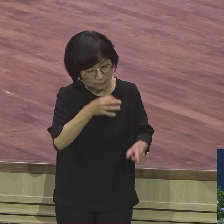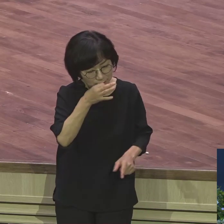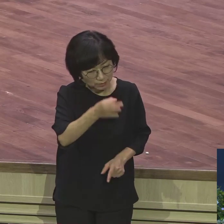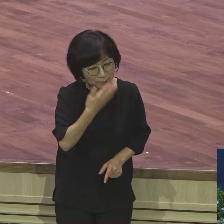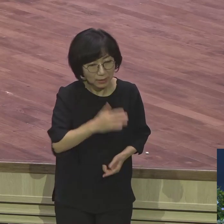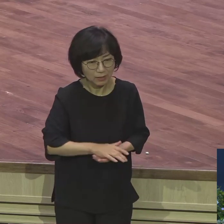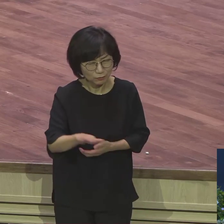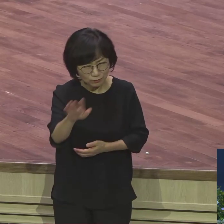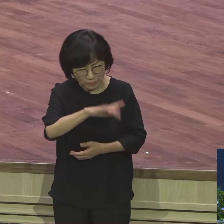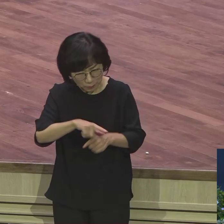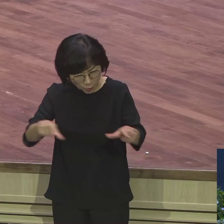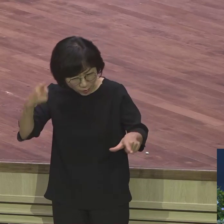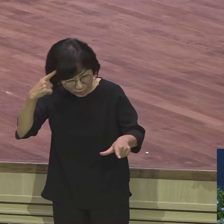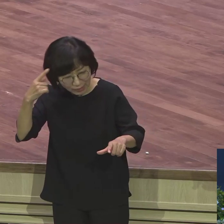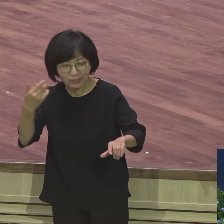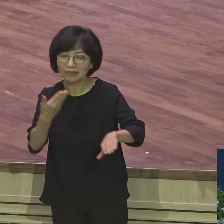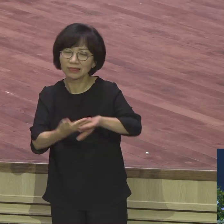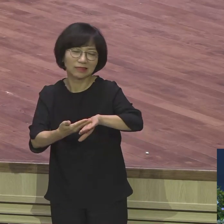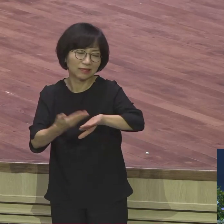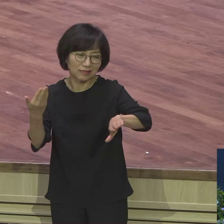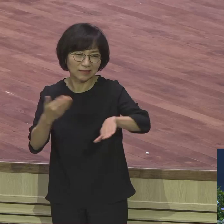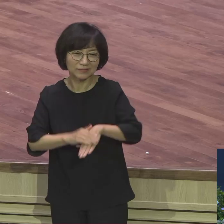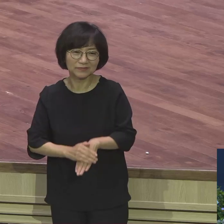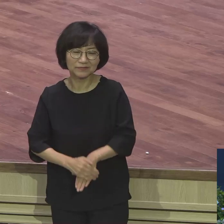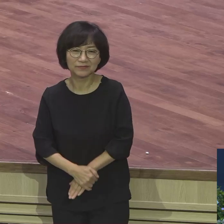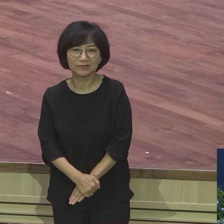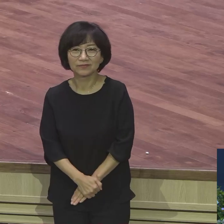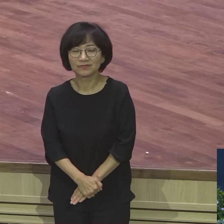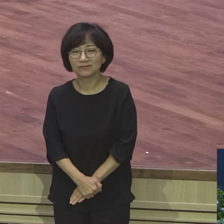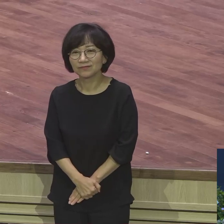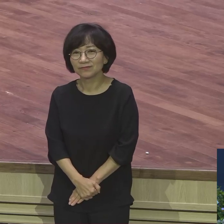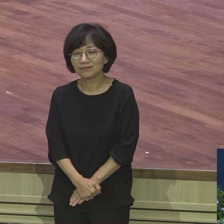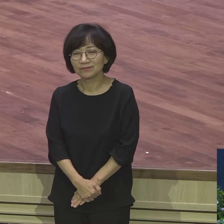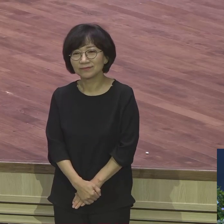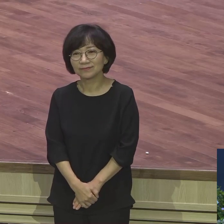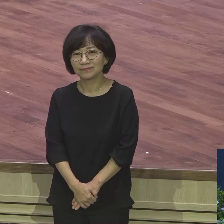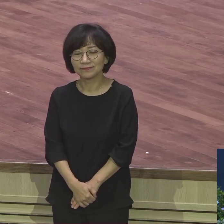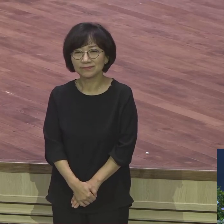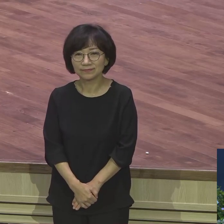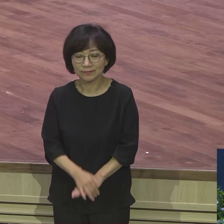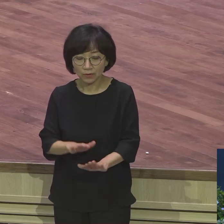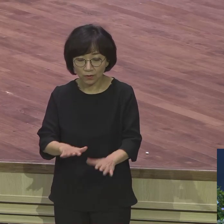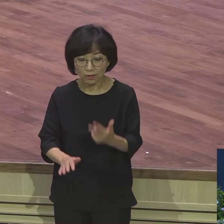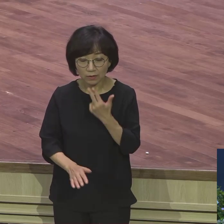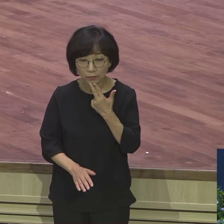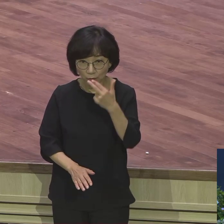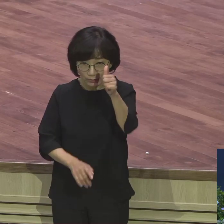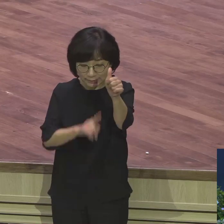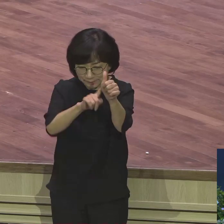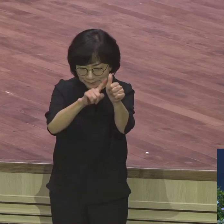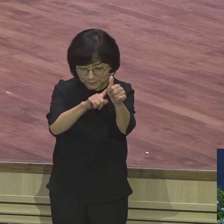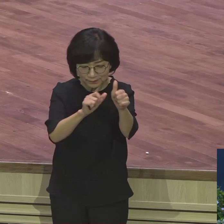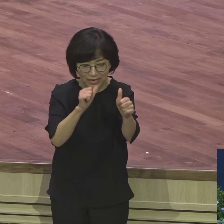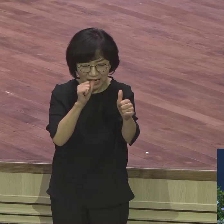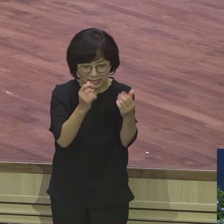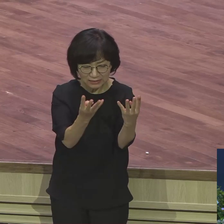다릅니까? 우리 생각과 가치하고 다릅니까? 요셉이 감옥 생활을 하는 것이